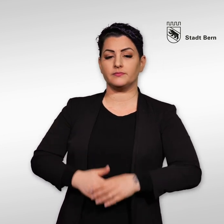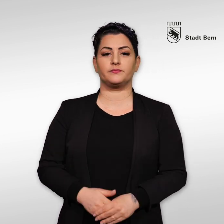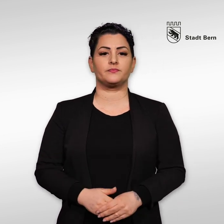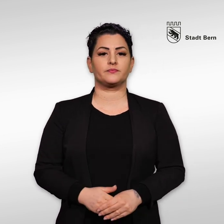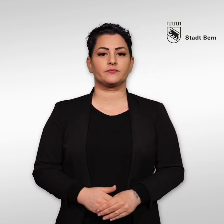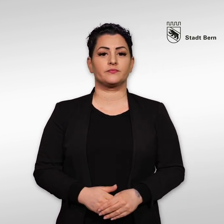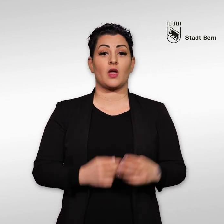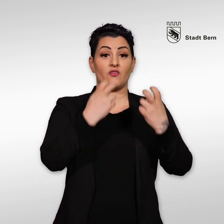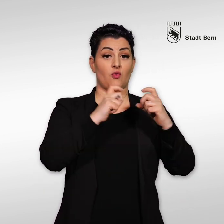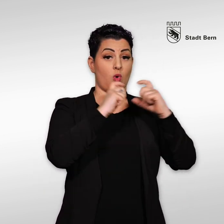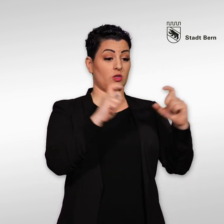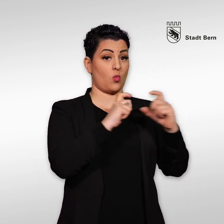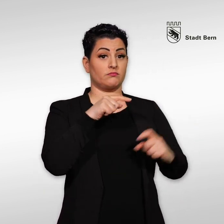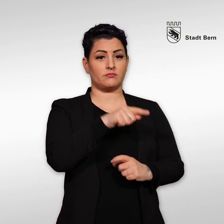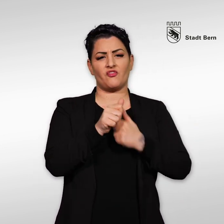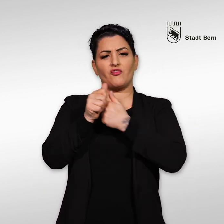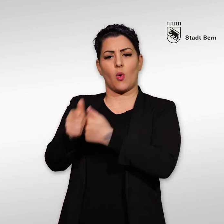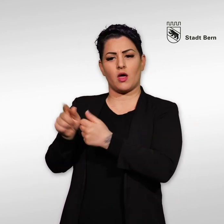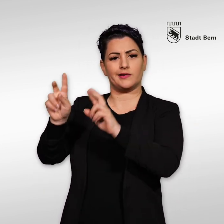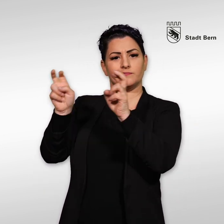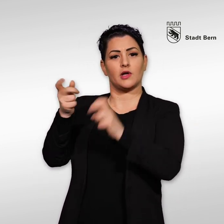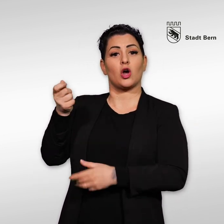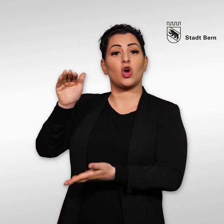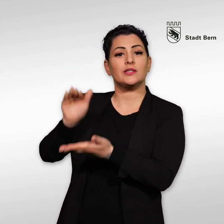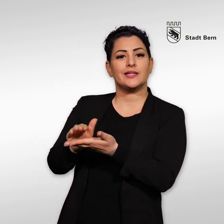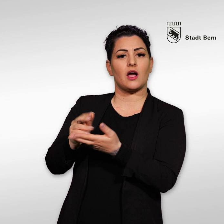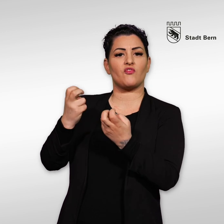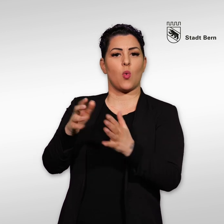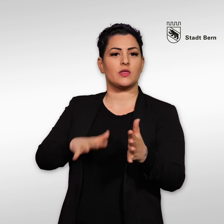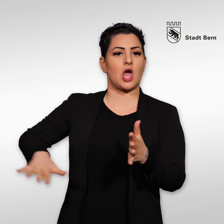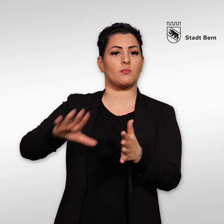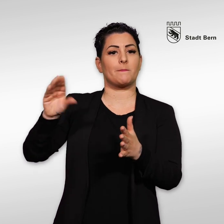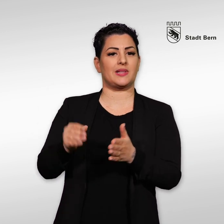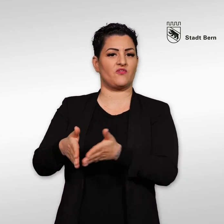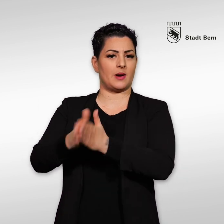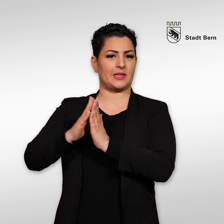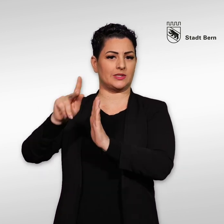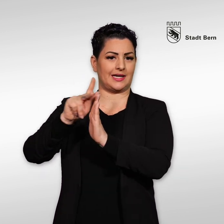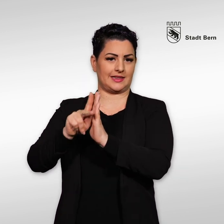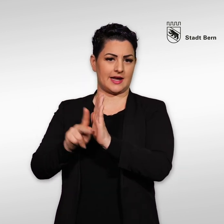Die Wohnungen, die als günstiger Wohnraum mit Vermietungskriterien gelten, kosten so viel.